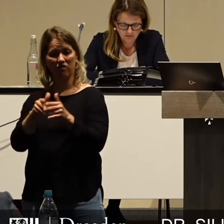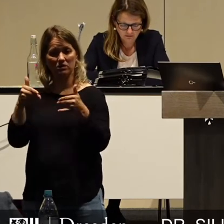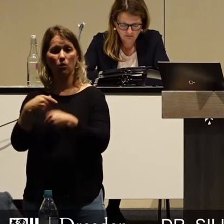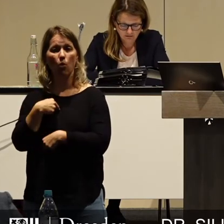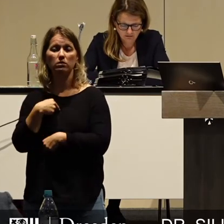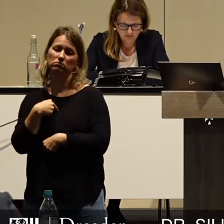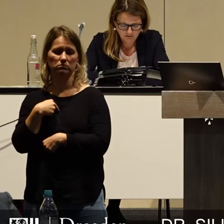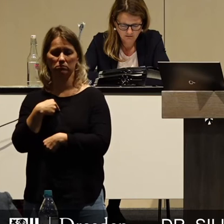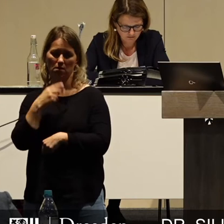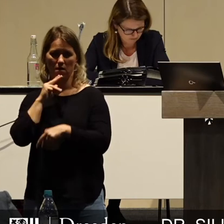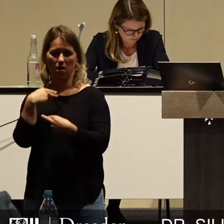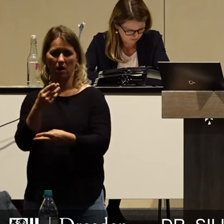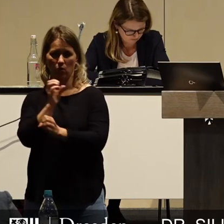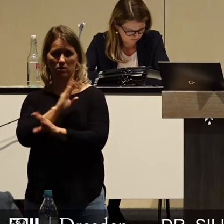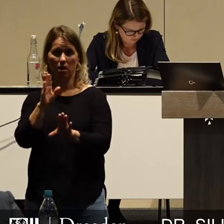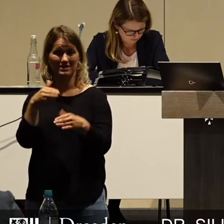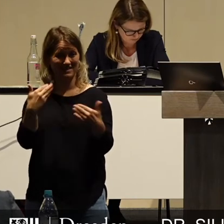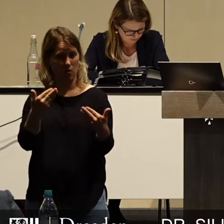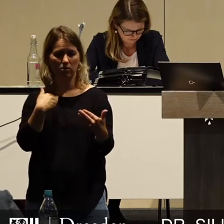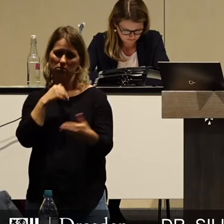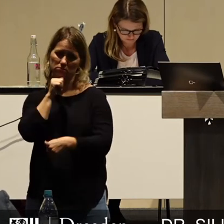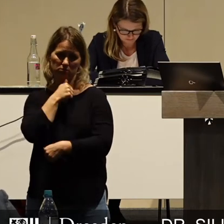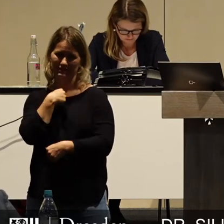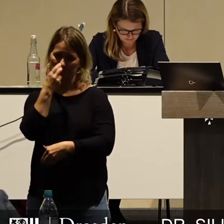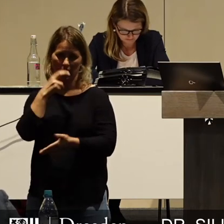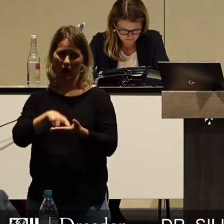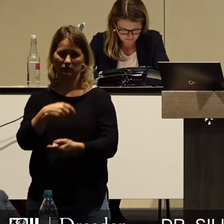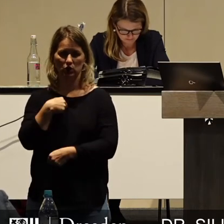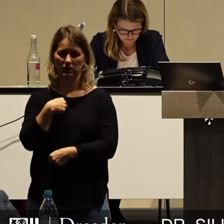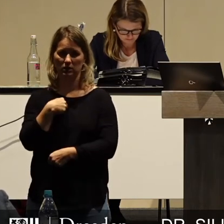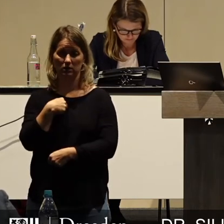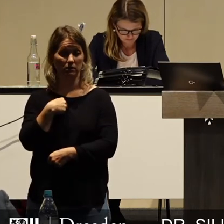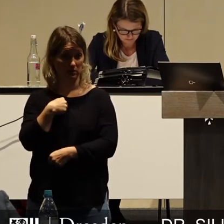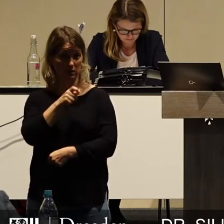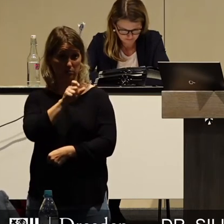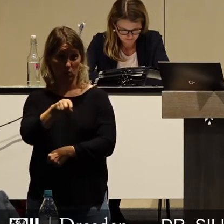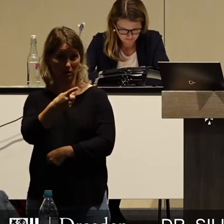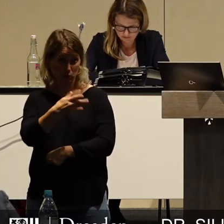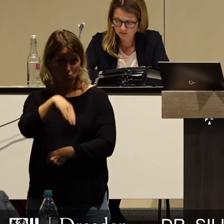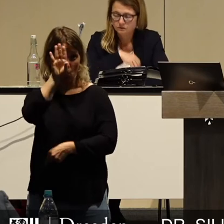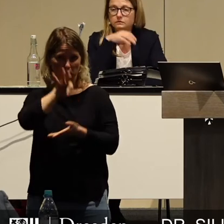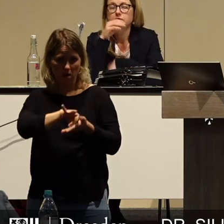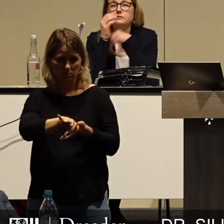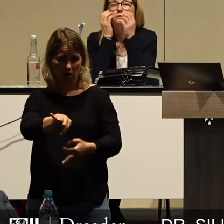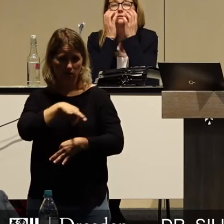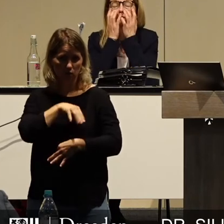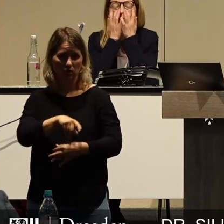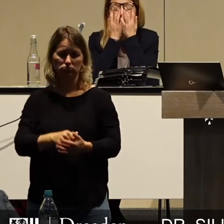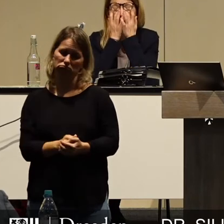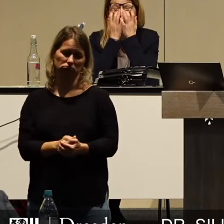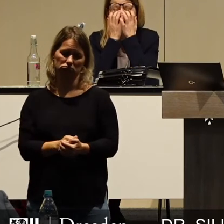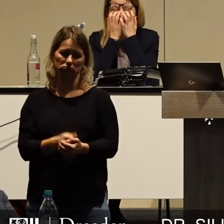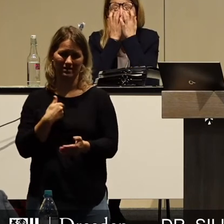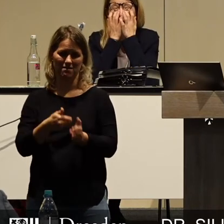eindeutige Antwort. Wir sagen Nein. Wir lehnen es ab, unseren Bürgern noch tiefer in die Tasche zu greifen. Deshalb hat meine